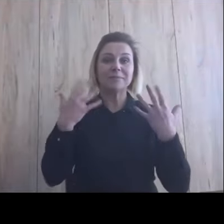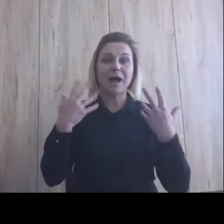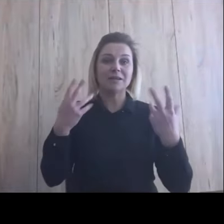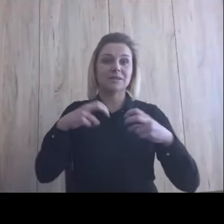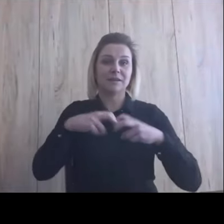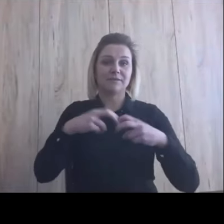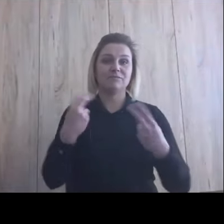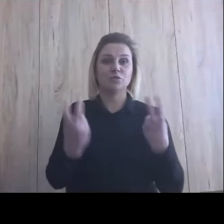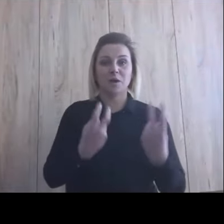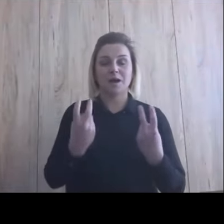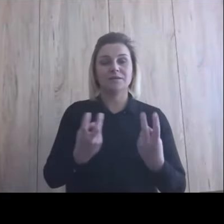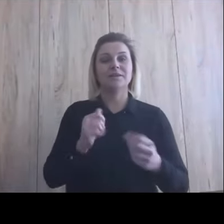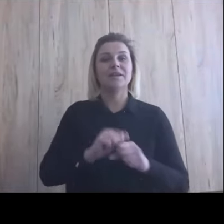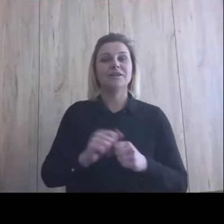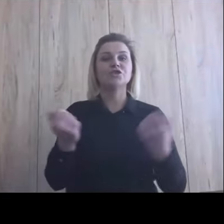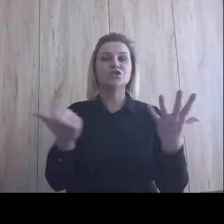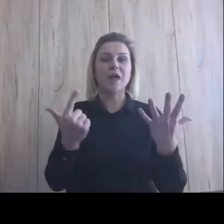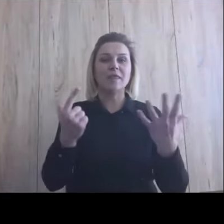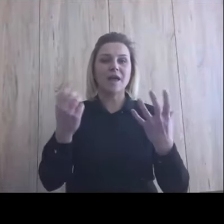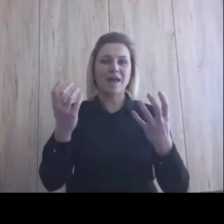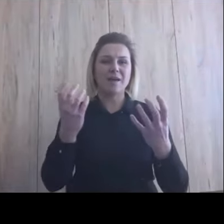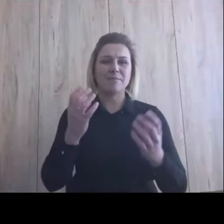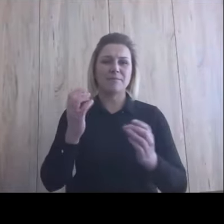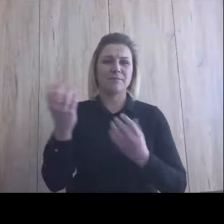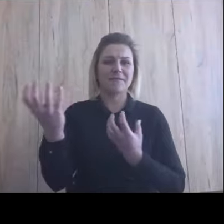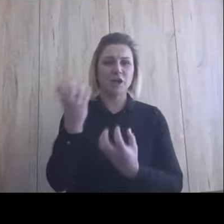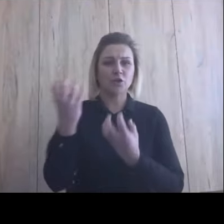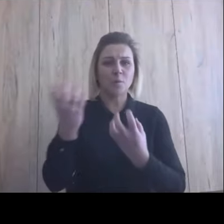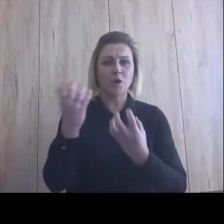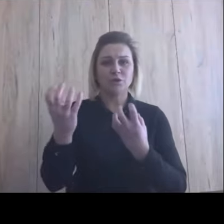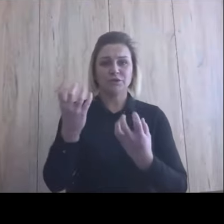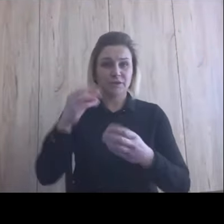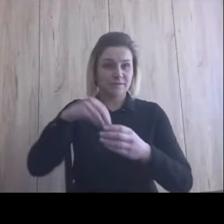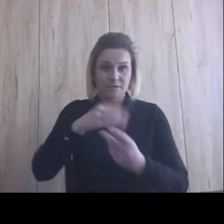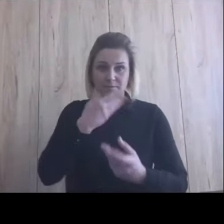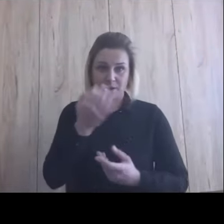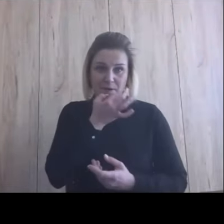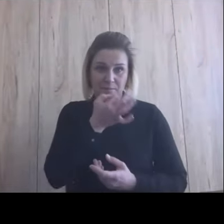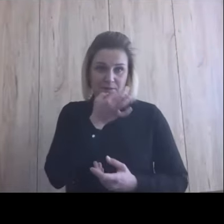wiadomości, ale rozumiem, że tam nie ma pytań, tylko jakieś informacje, tak?